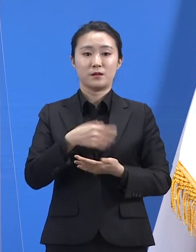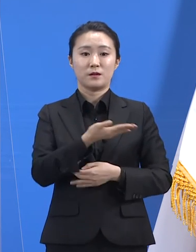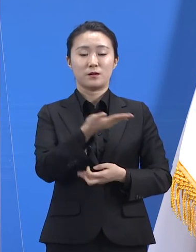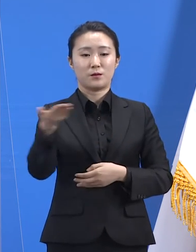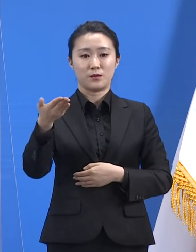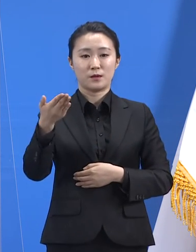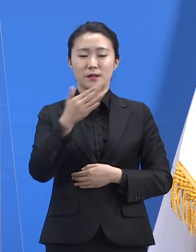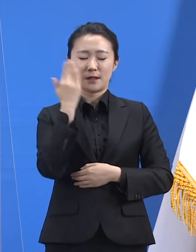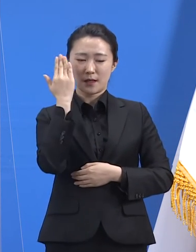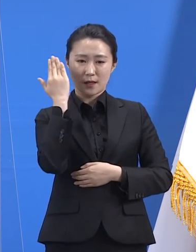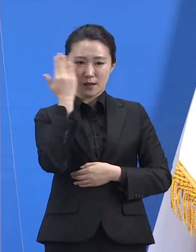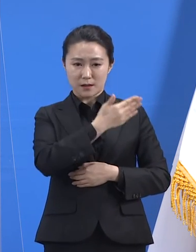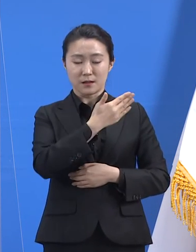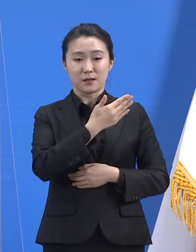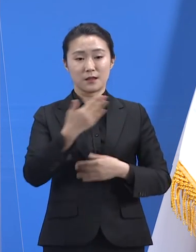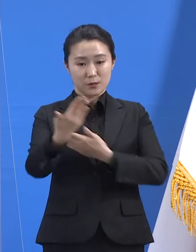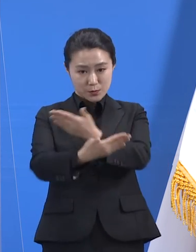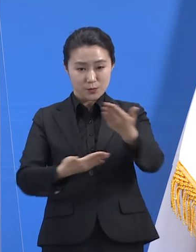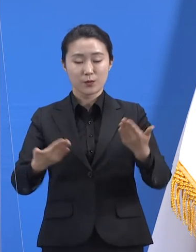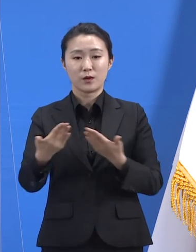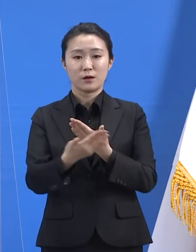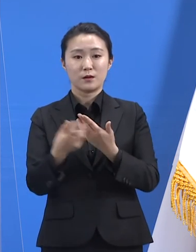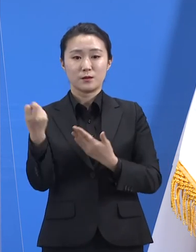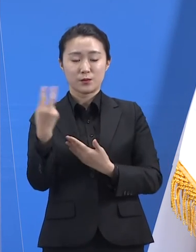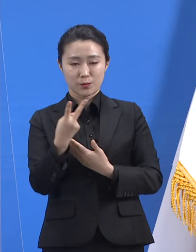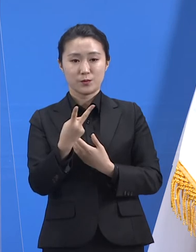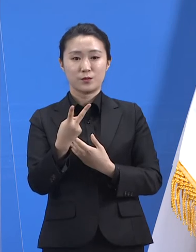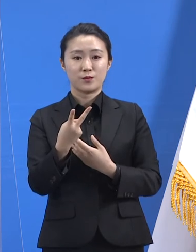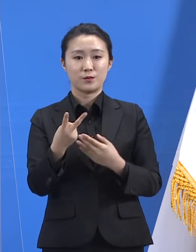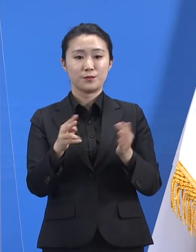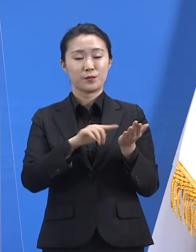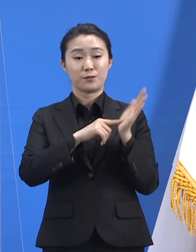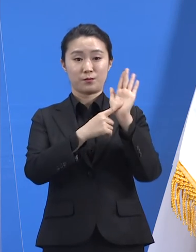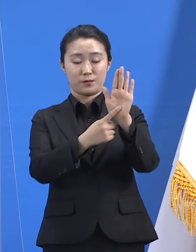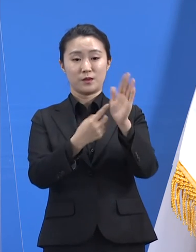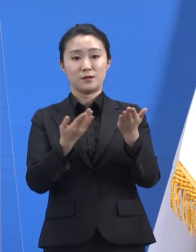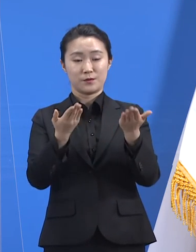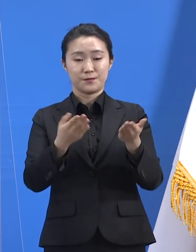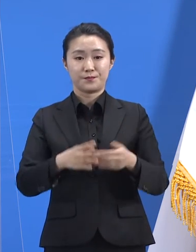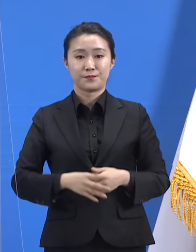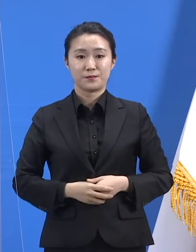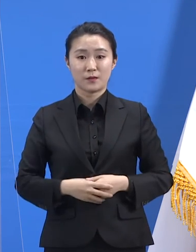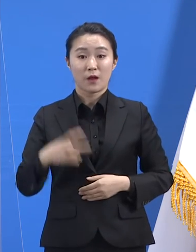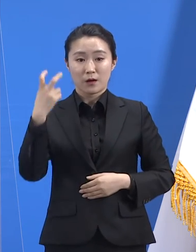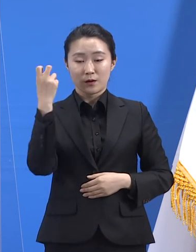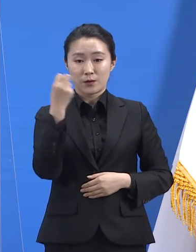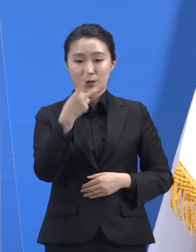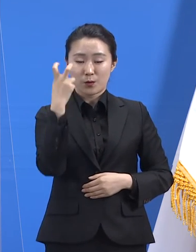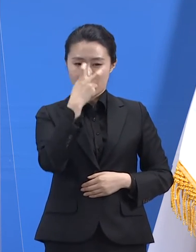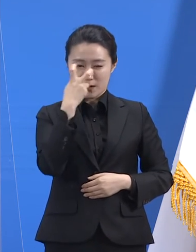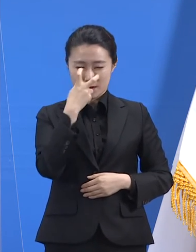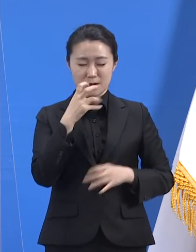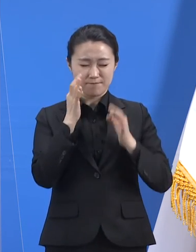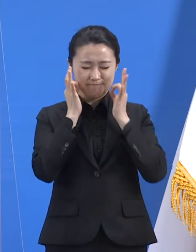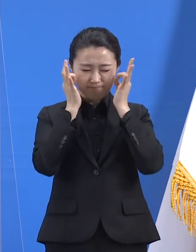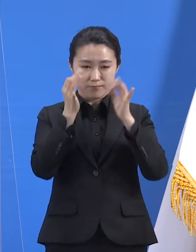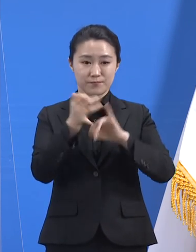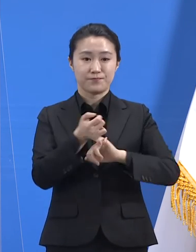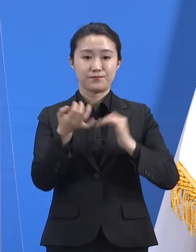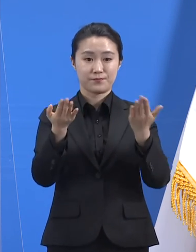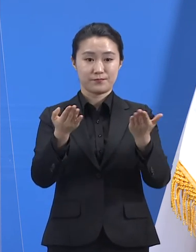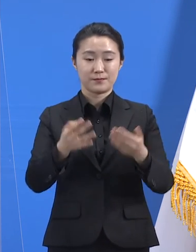접종센터와 위탁의료기관의 접종 과정이 순조롭도록 관리와 지원에 최선을 다하겠습니다. 도민